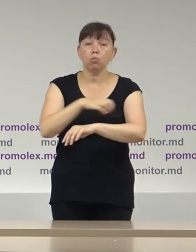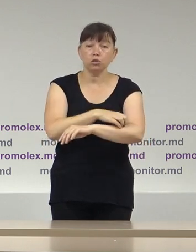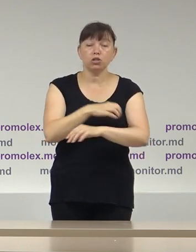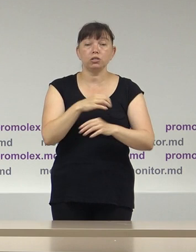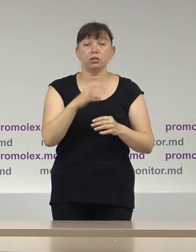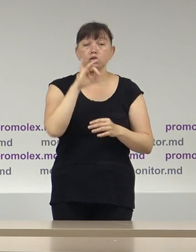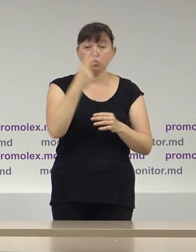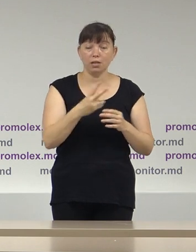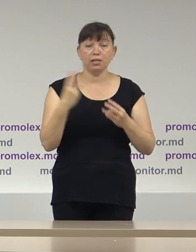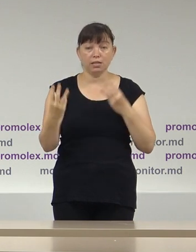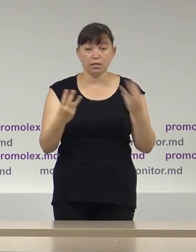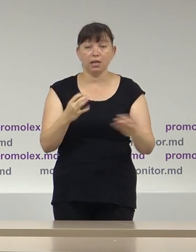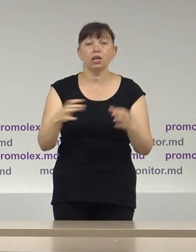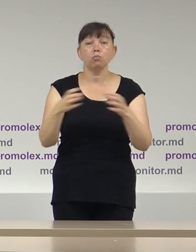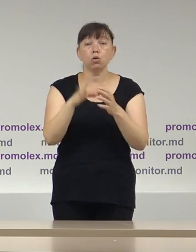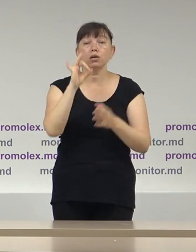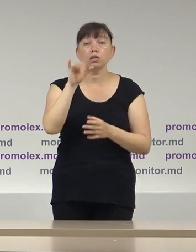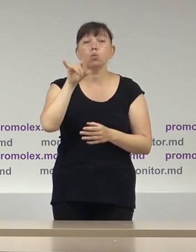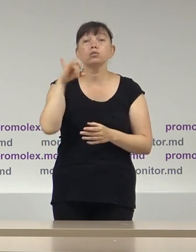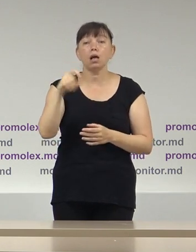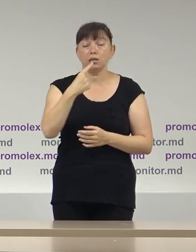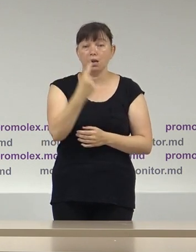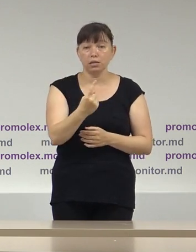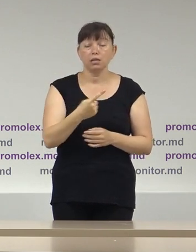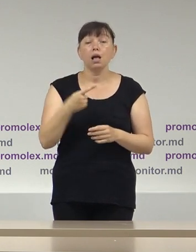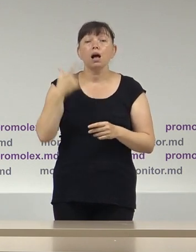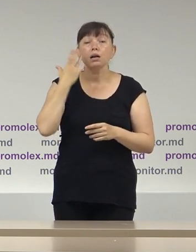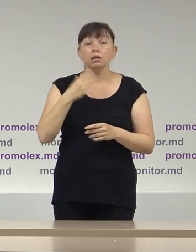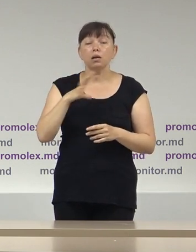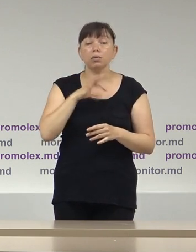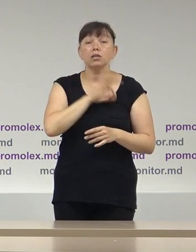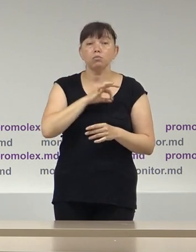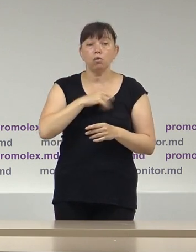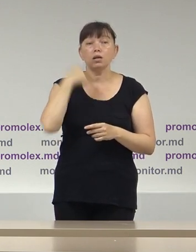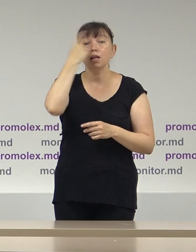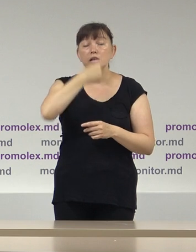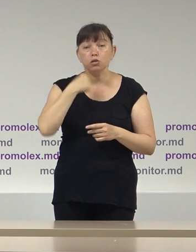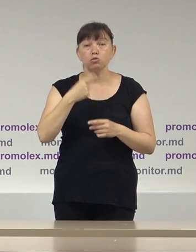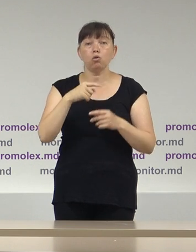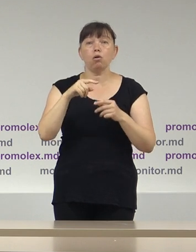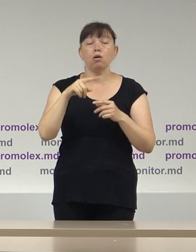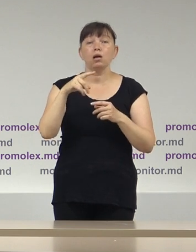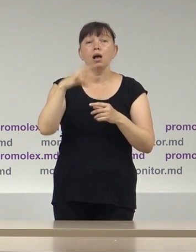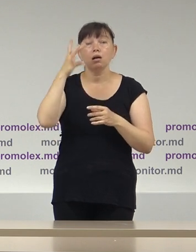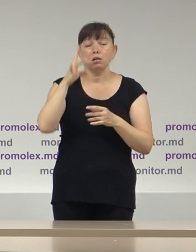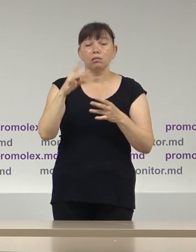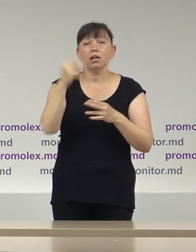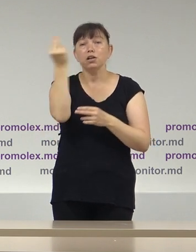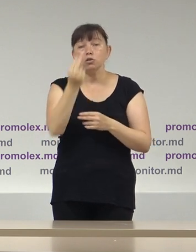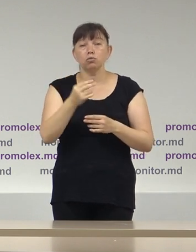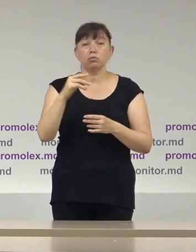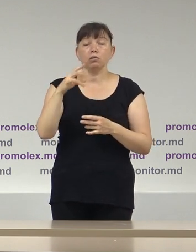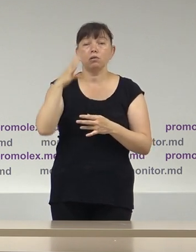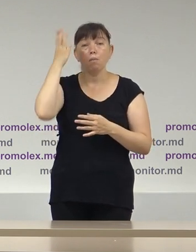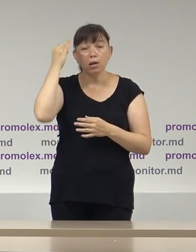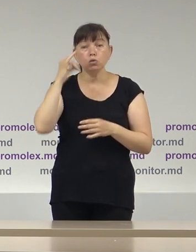socialiștilor și un caz pentru blocul electoral Renata Usatăi, în care au fost utilizate imagini, simboluri de stat ale Republicii Moldova sau altor